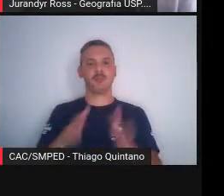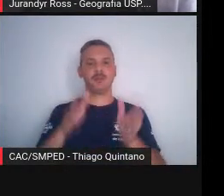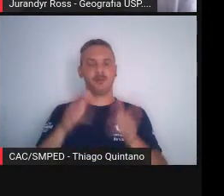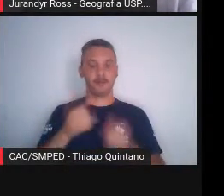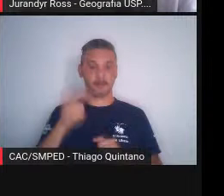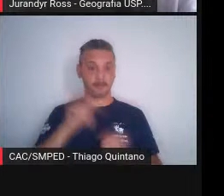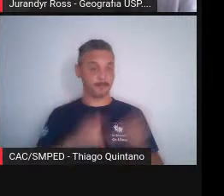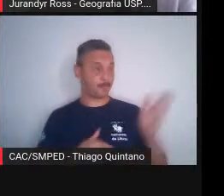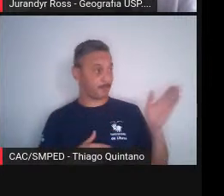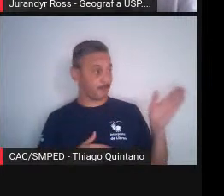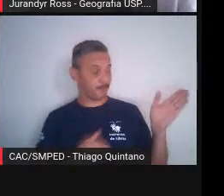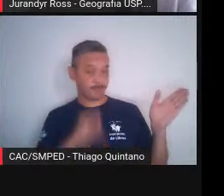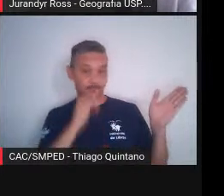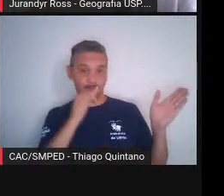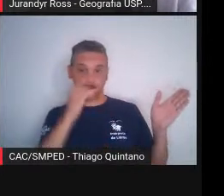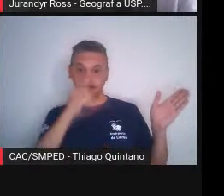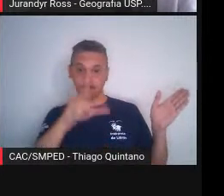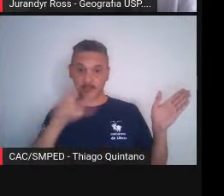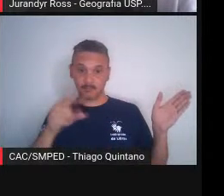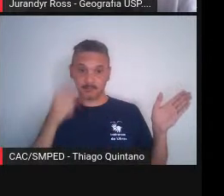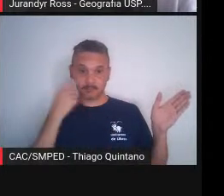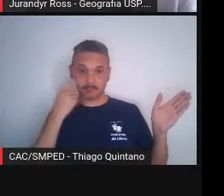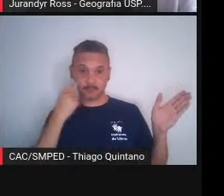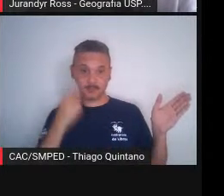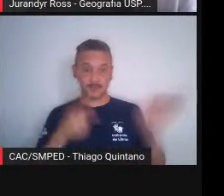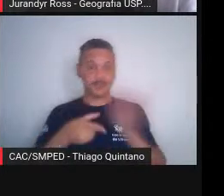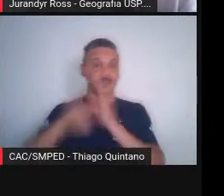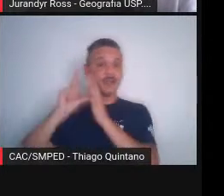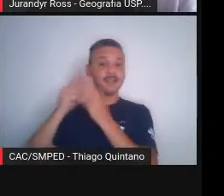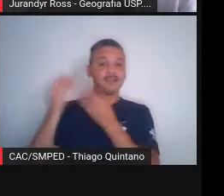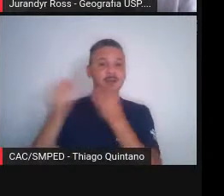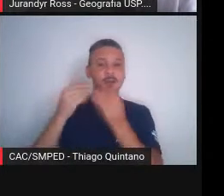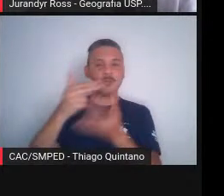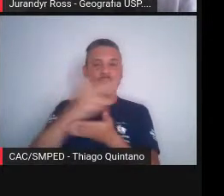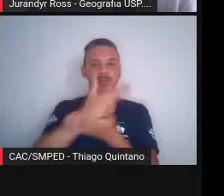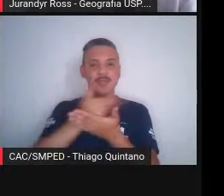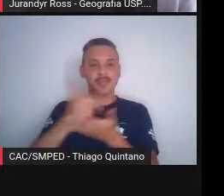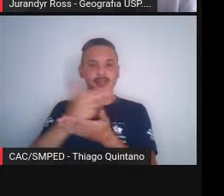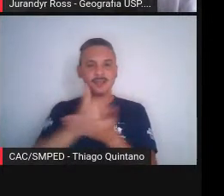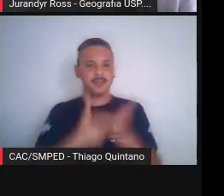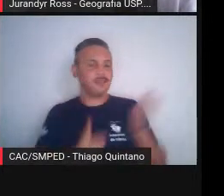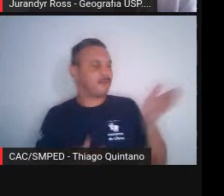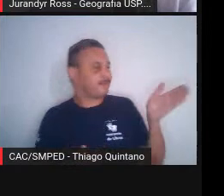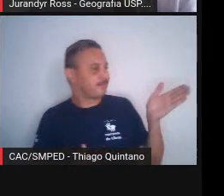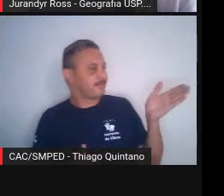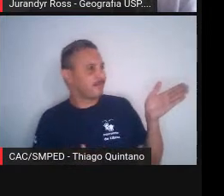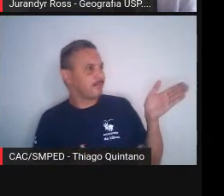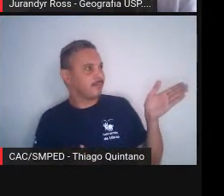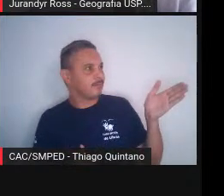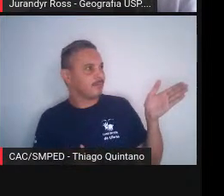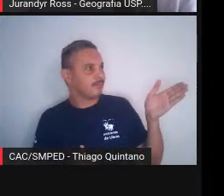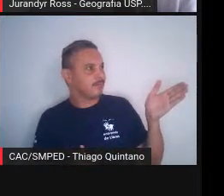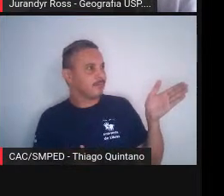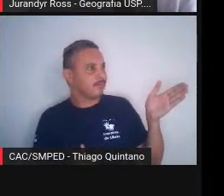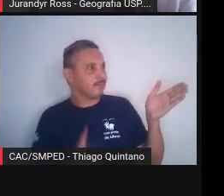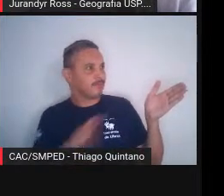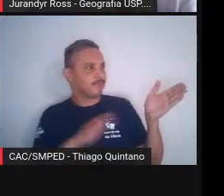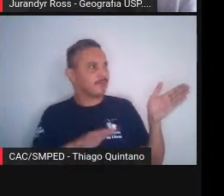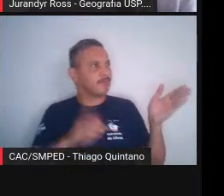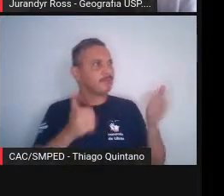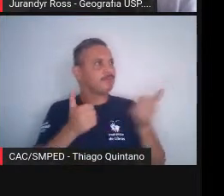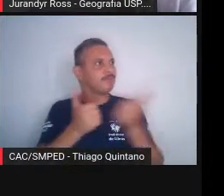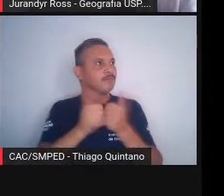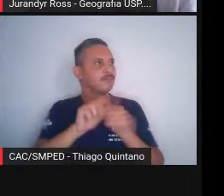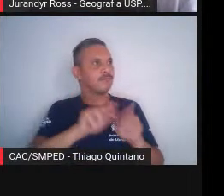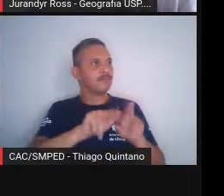Aqui outros exemplos, não é? Como era, olha aqui, um pedaço do rio Pinheiros aqui próximo de Jaguaré, próximo da Fosco